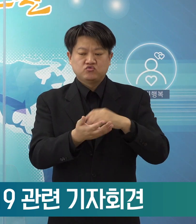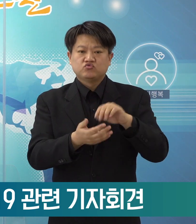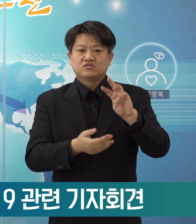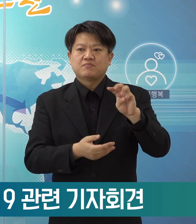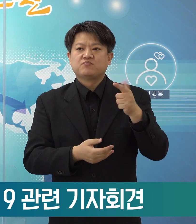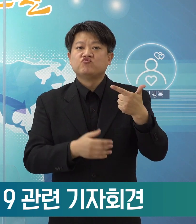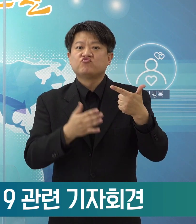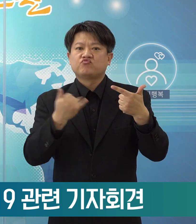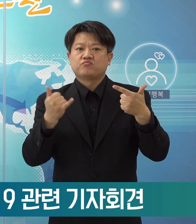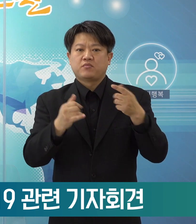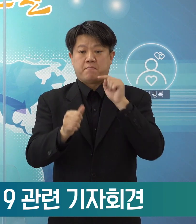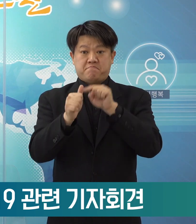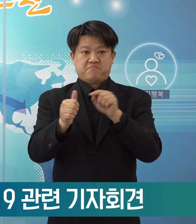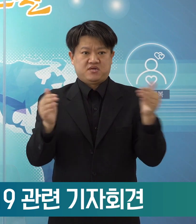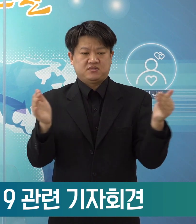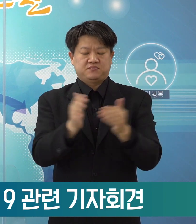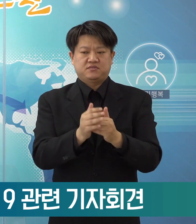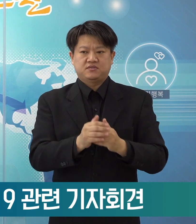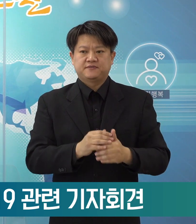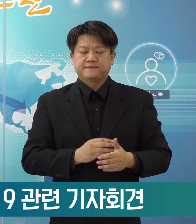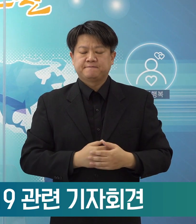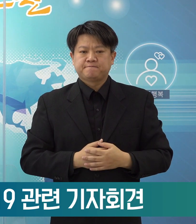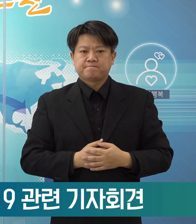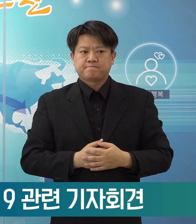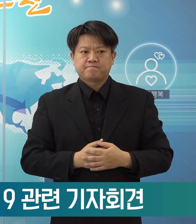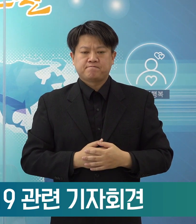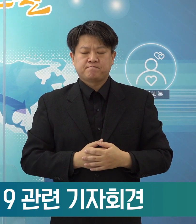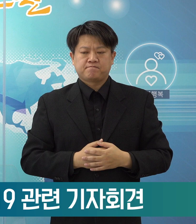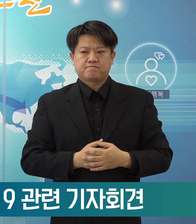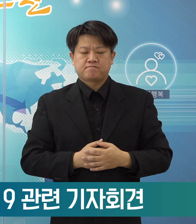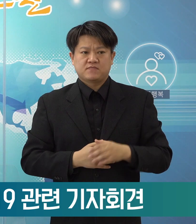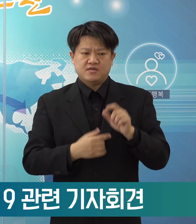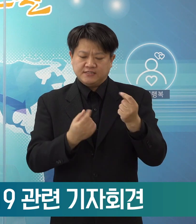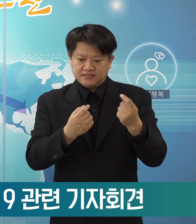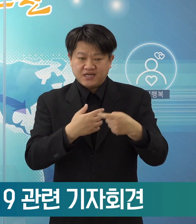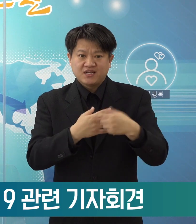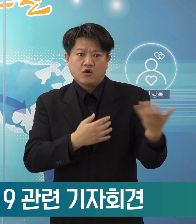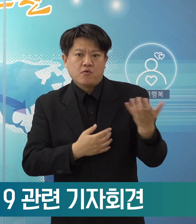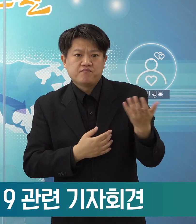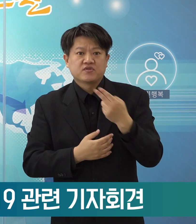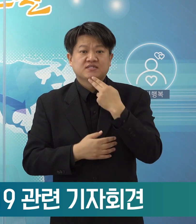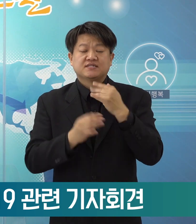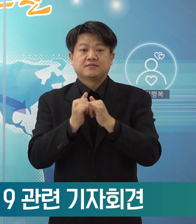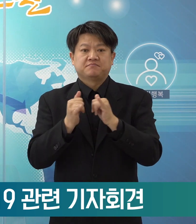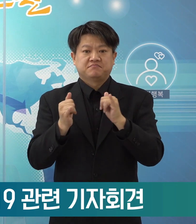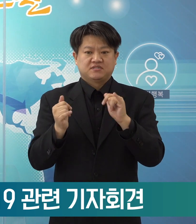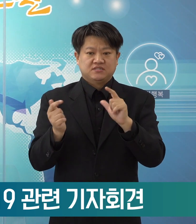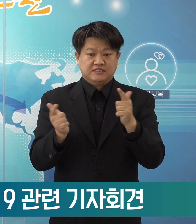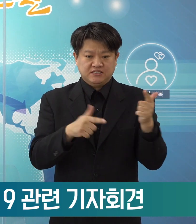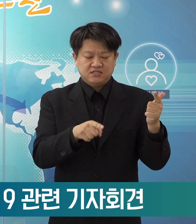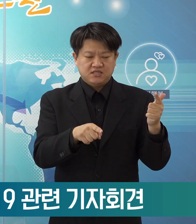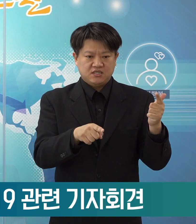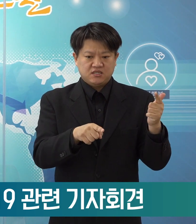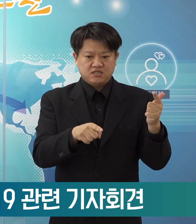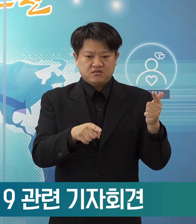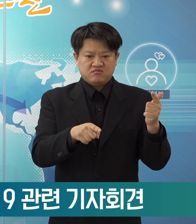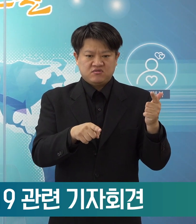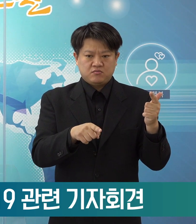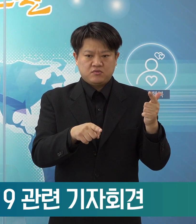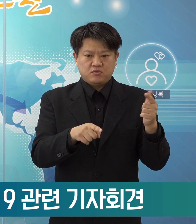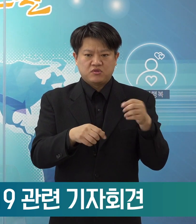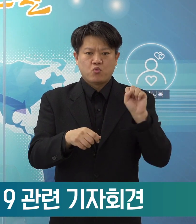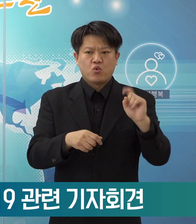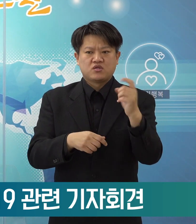발생을 했습니다. 이러한 무증상자에 의한 감염고리 차단과